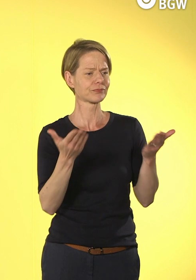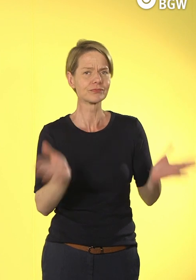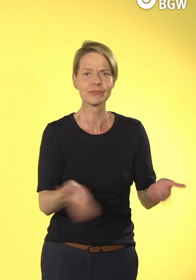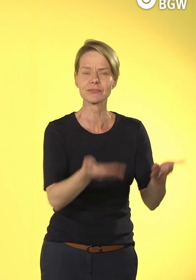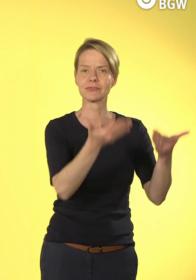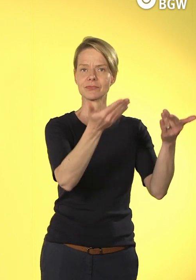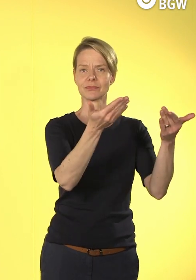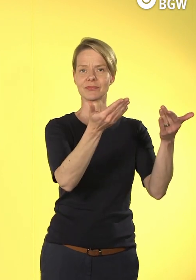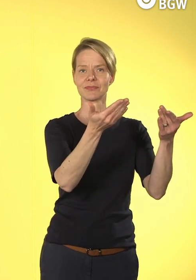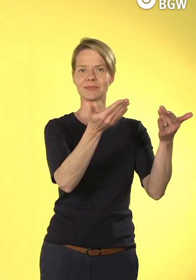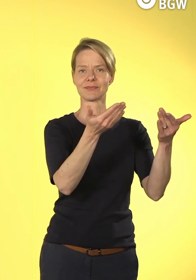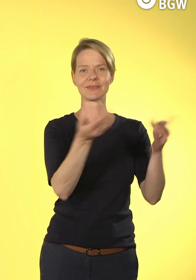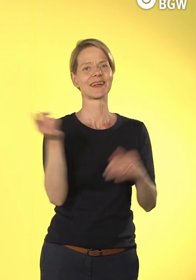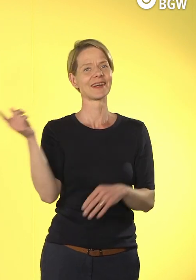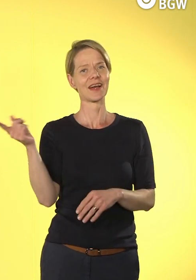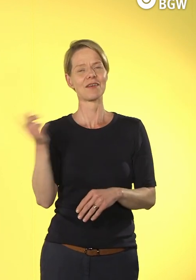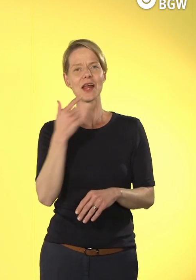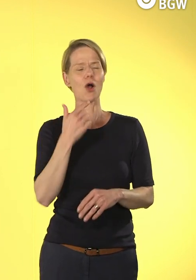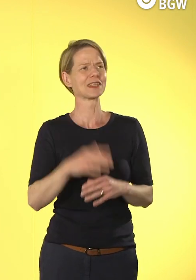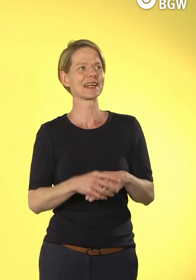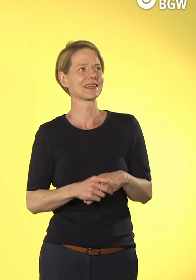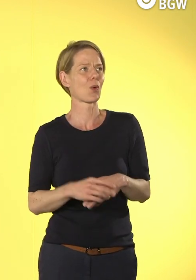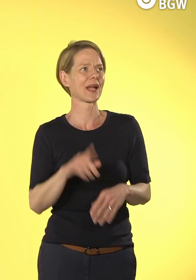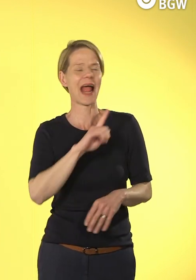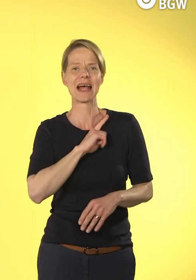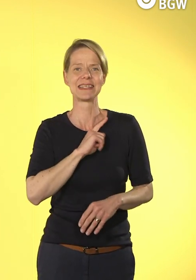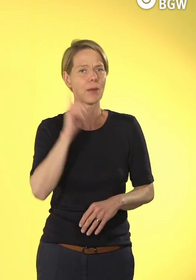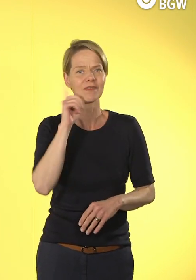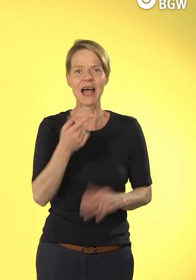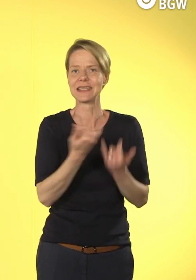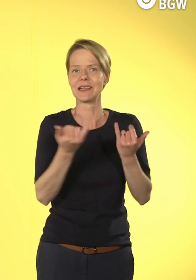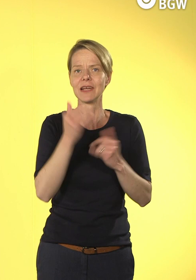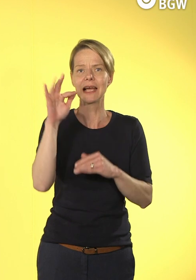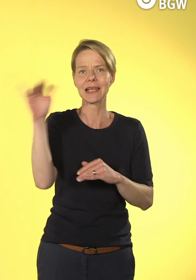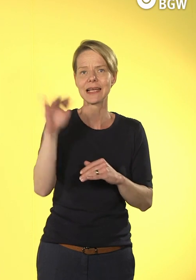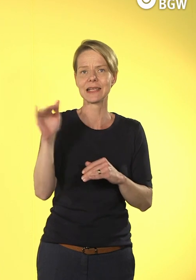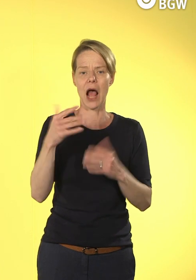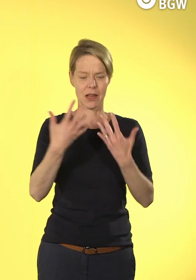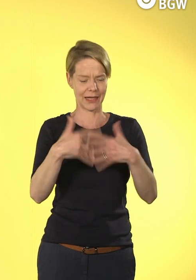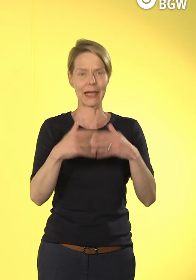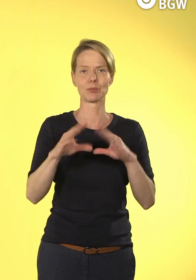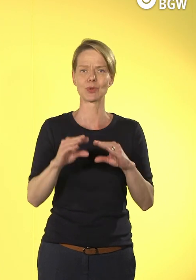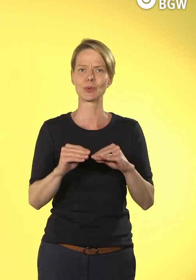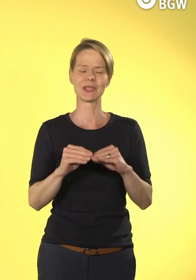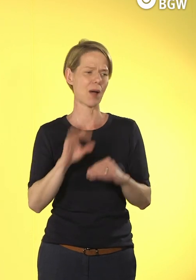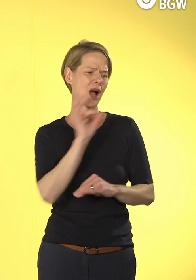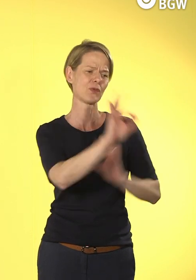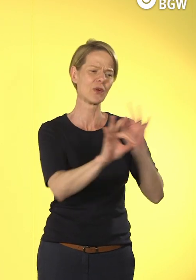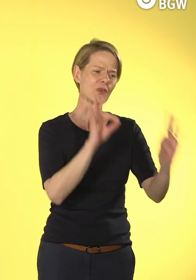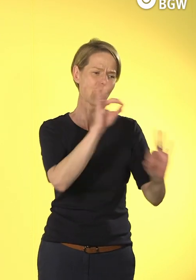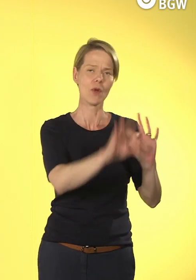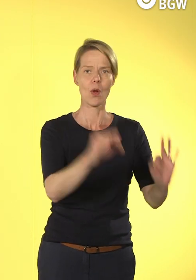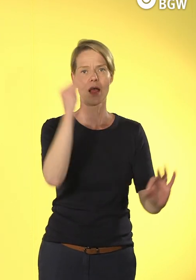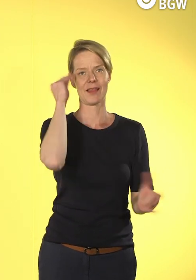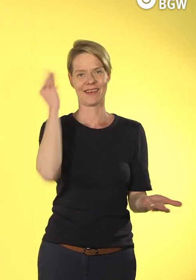wir es nicht können, dass die Nachteile haben. Das sind ja Haltungen, die das eigene Professionsverständnis